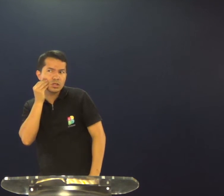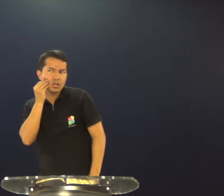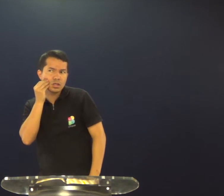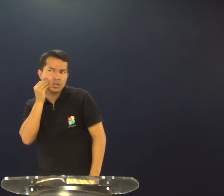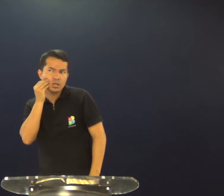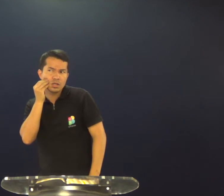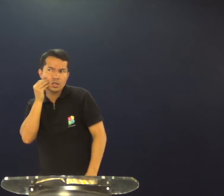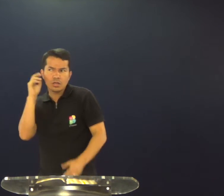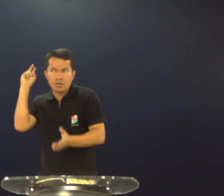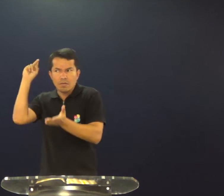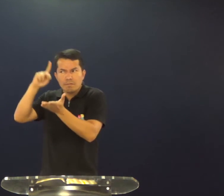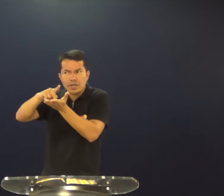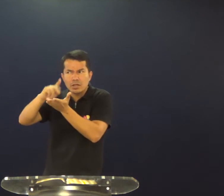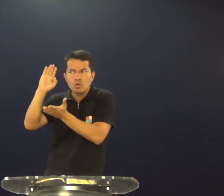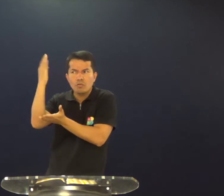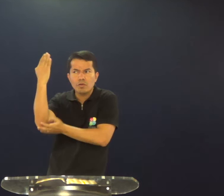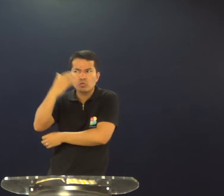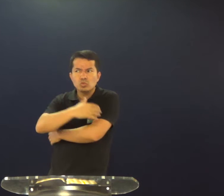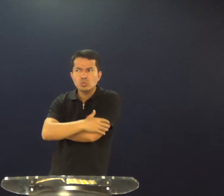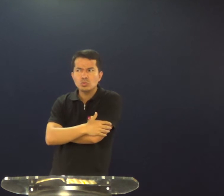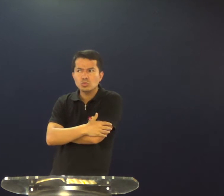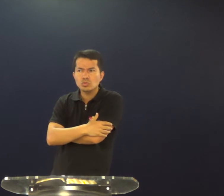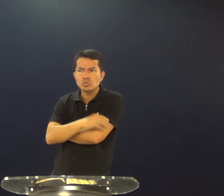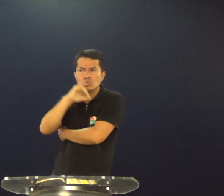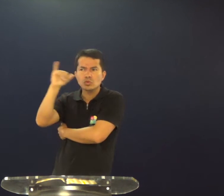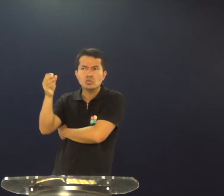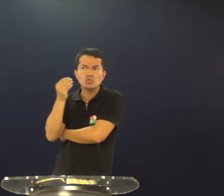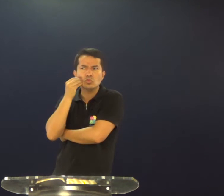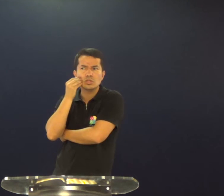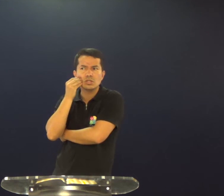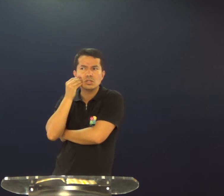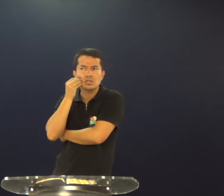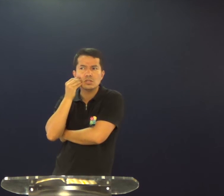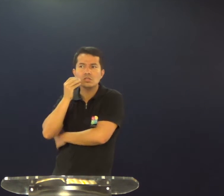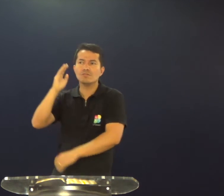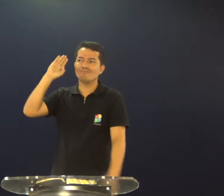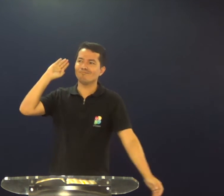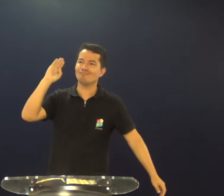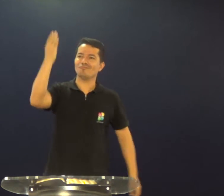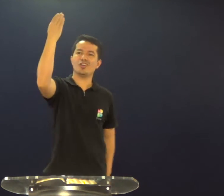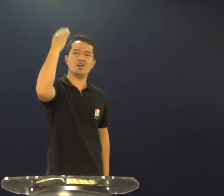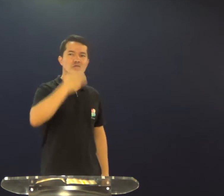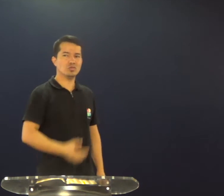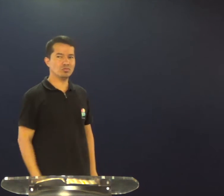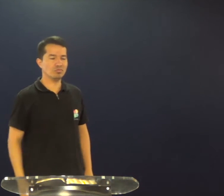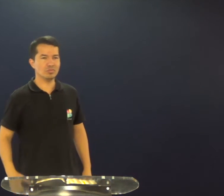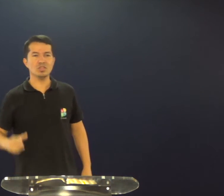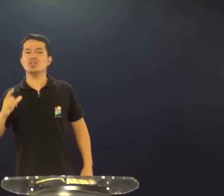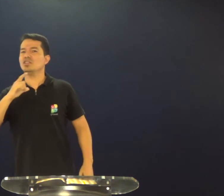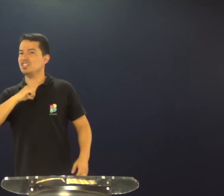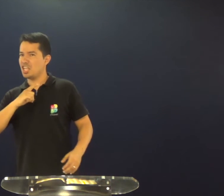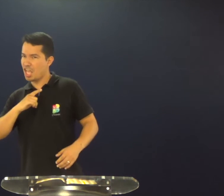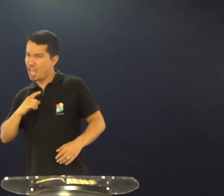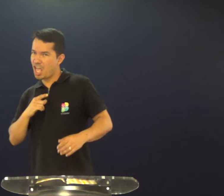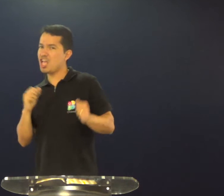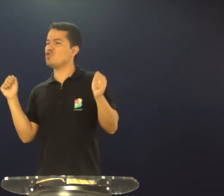você lembra de Judas, Judas era um verdadeiro discípulo ou um falso discípulo? Um falso discípulo,